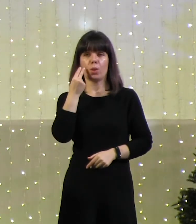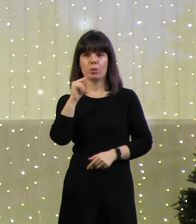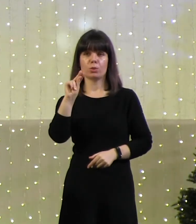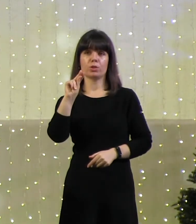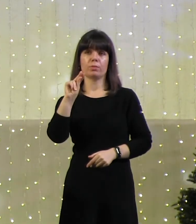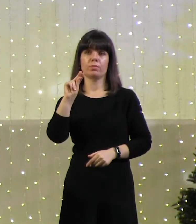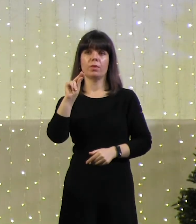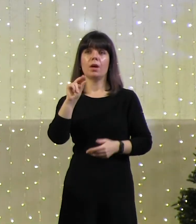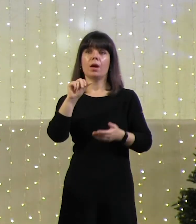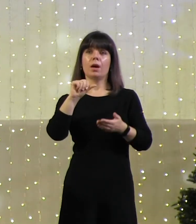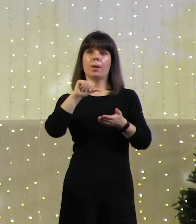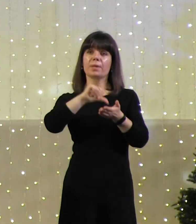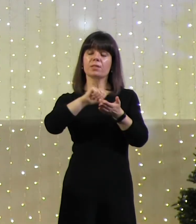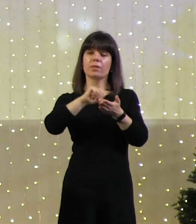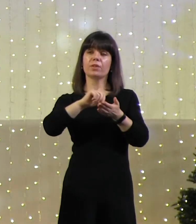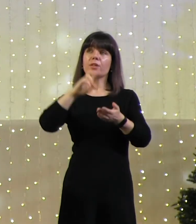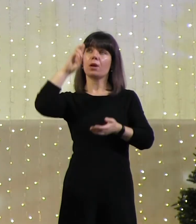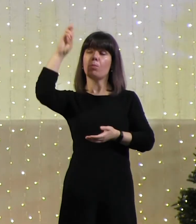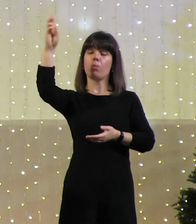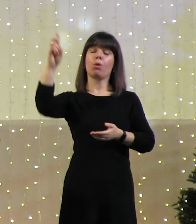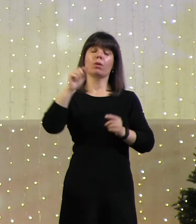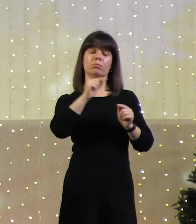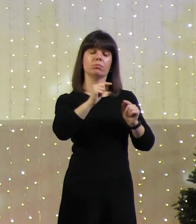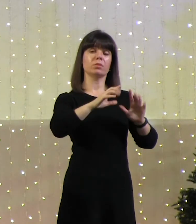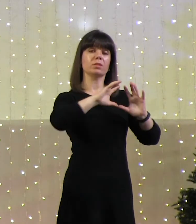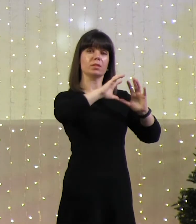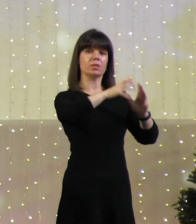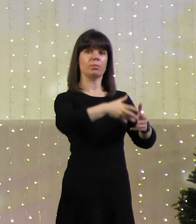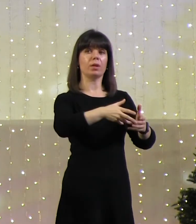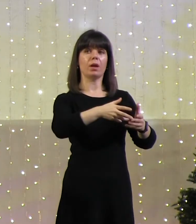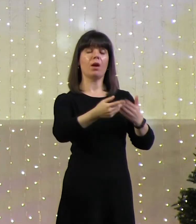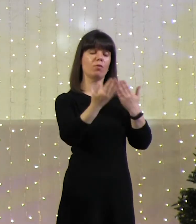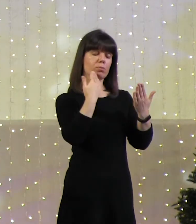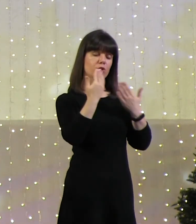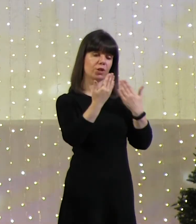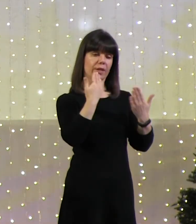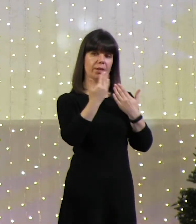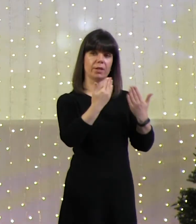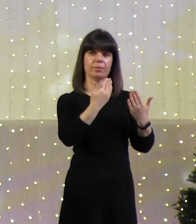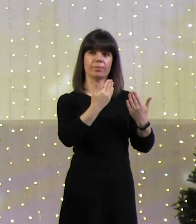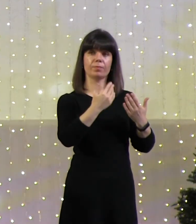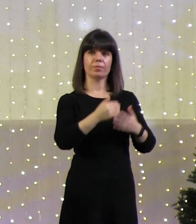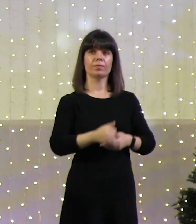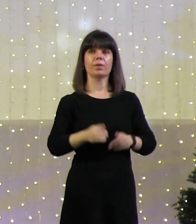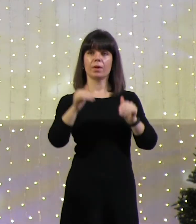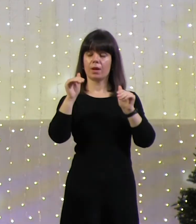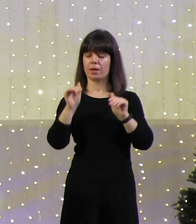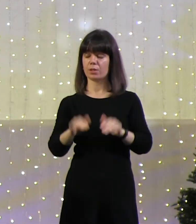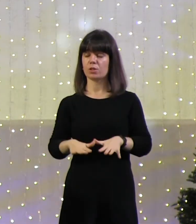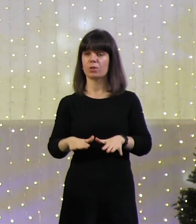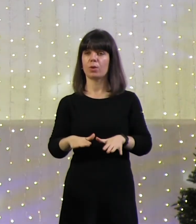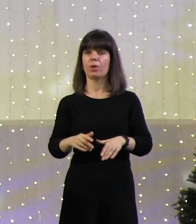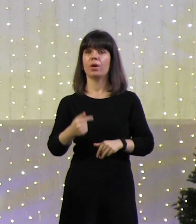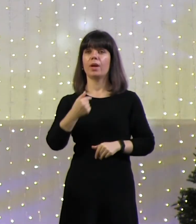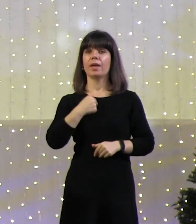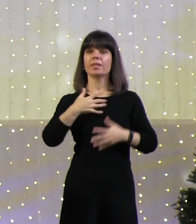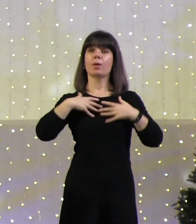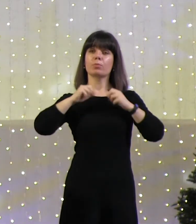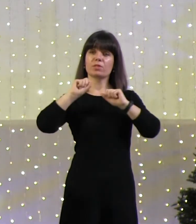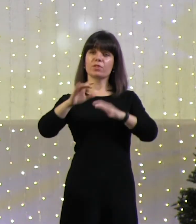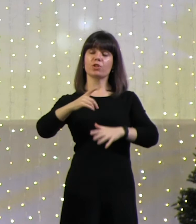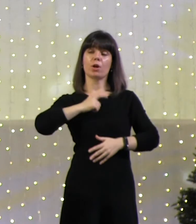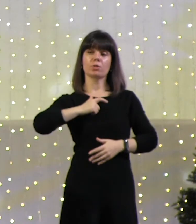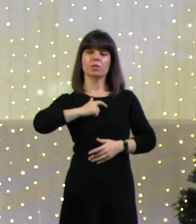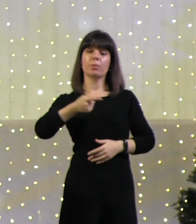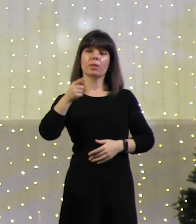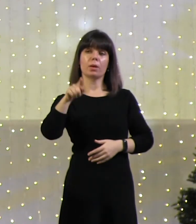представителей Бога на земле в сфере коммуникации и общения. Решено. Я посвящаю себя